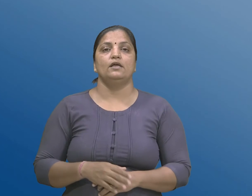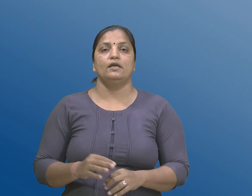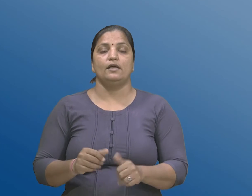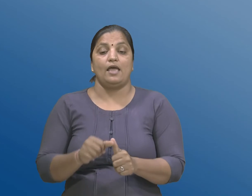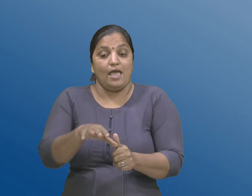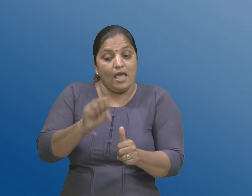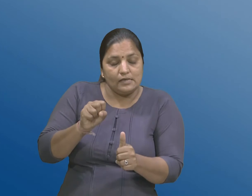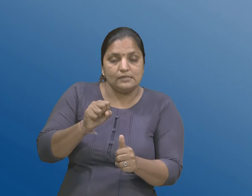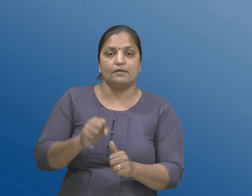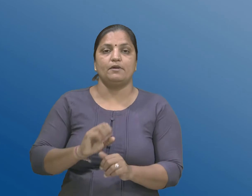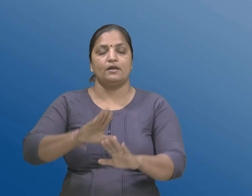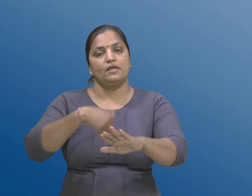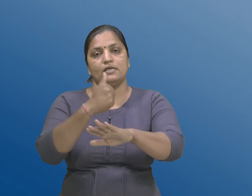धोरणों स्थापित करवाना नियमू